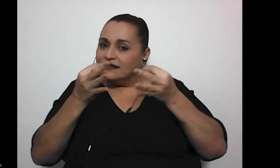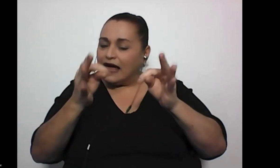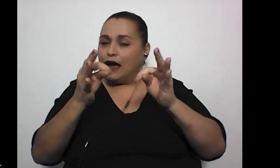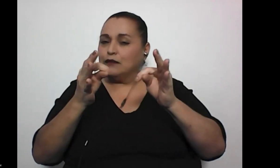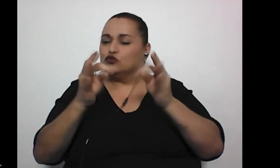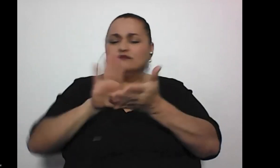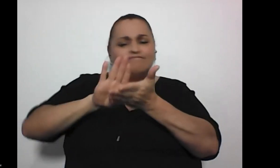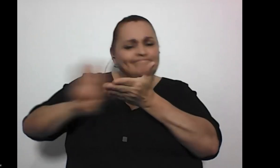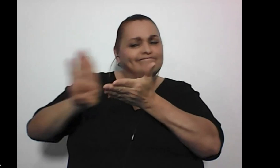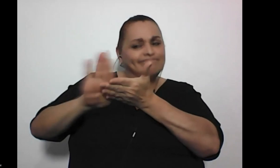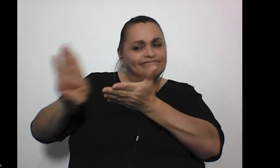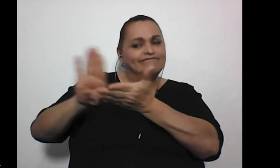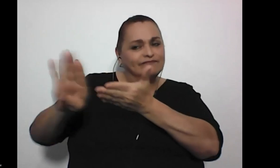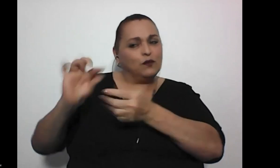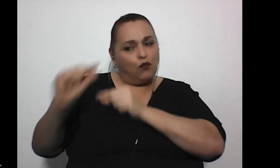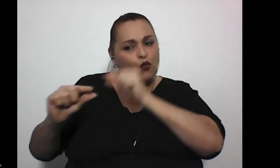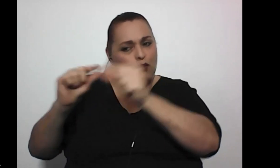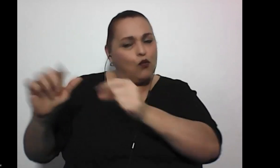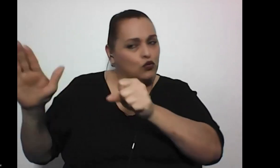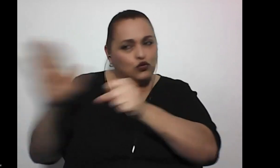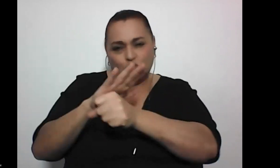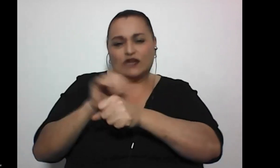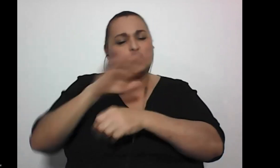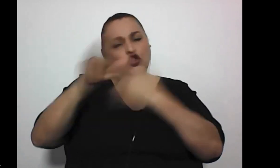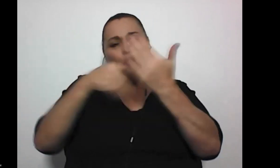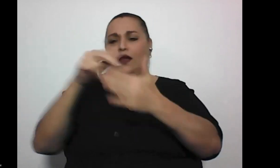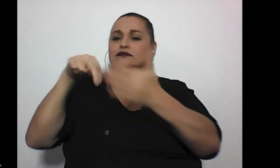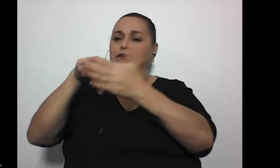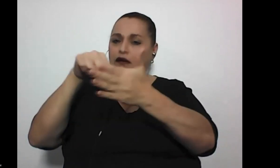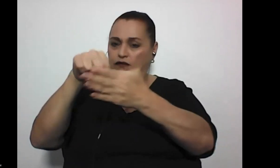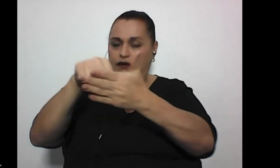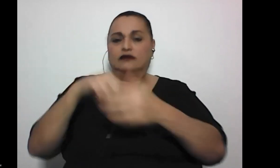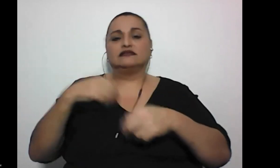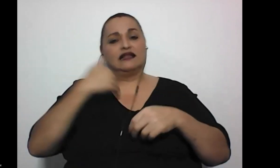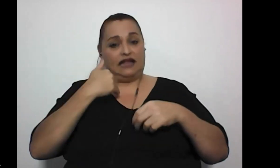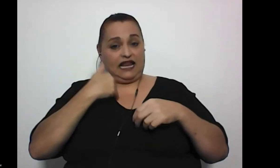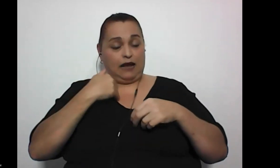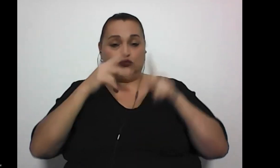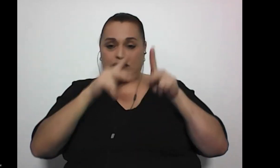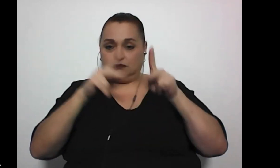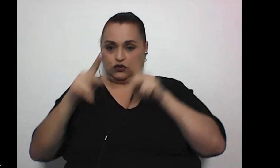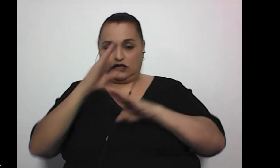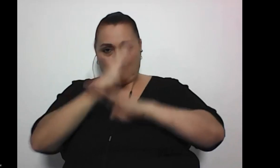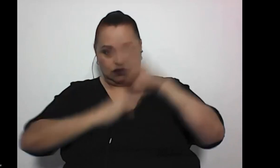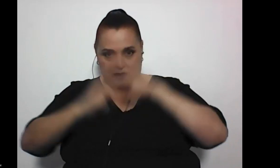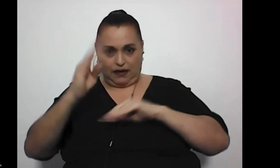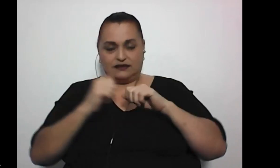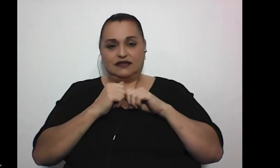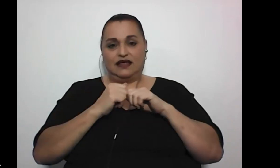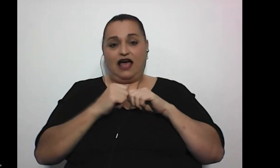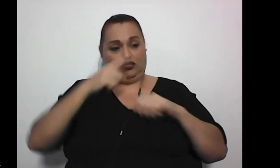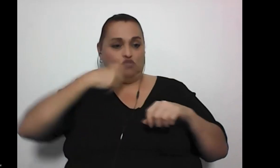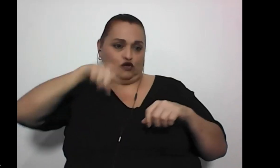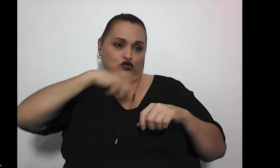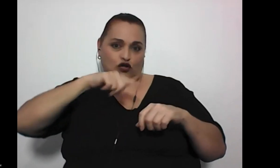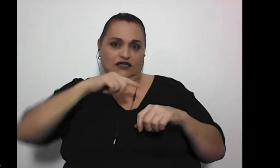erradicando por completo todas esas barreras, ¿verdad? Que tenemos las personas con discapacidad, más aún nosotras,